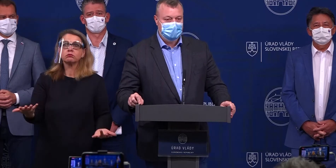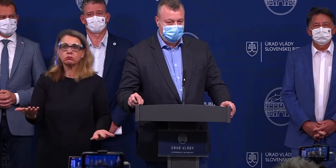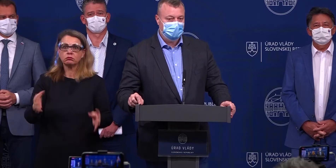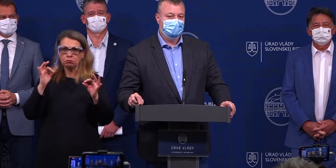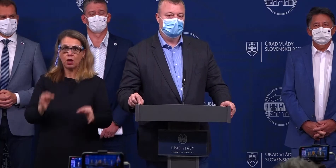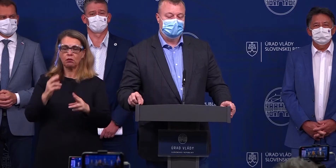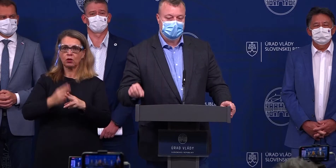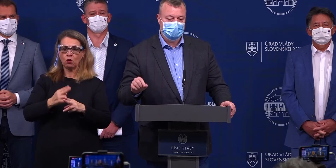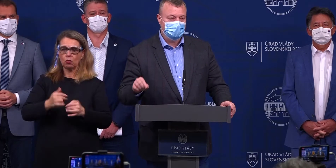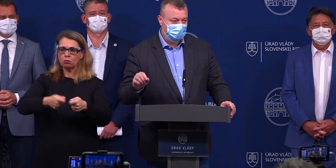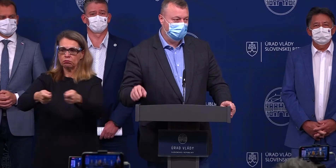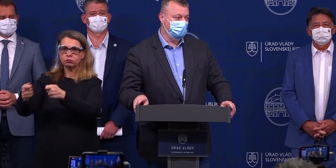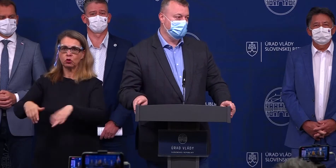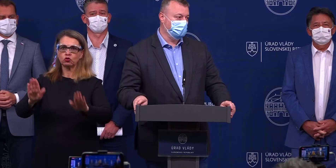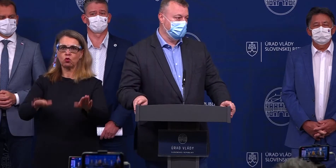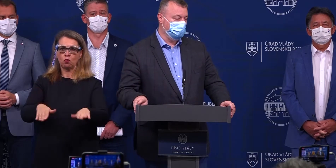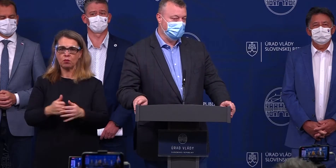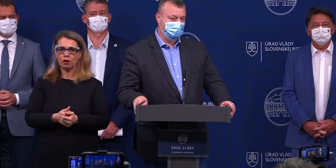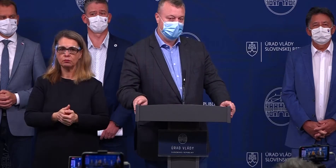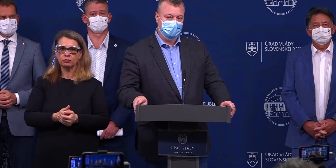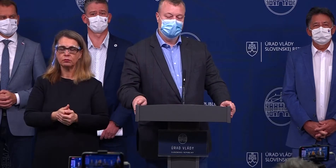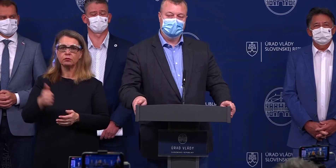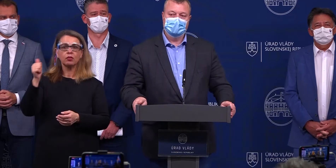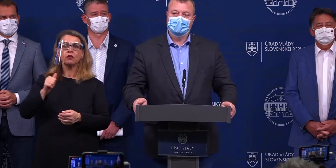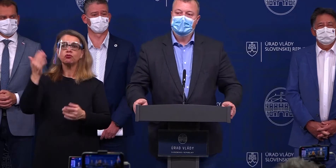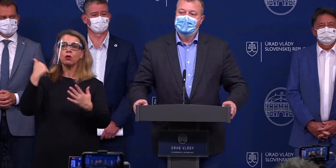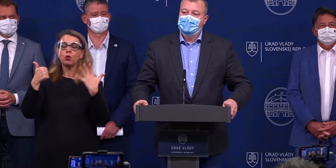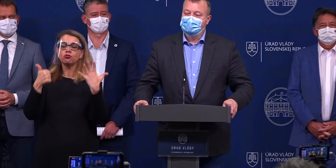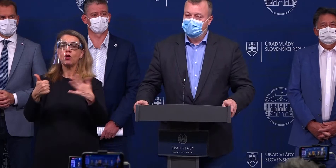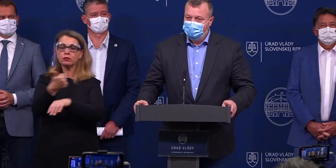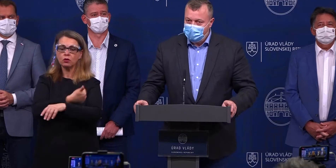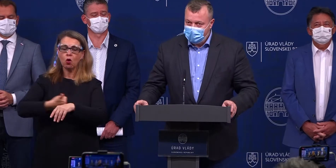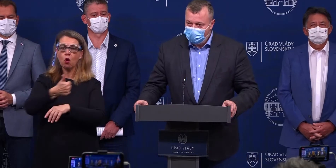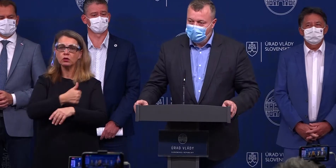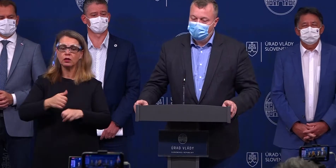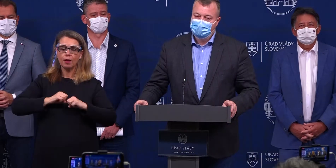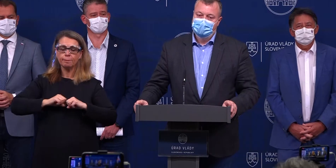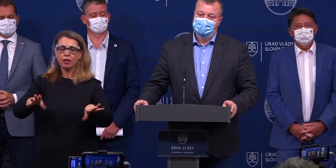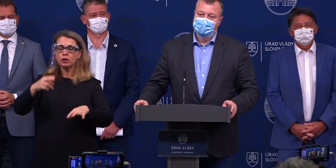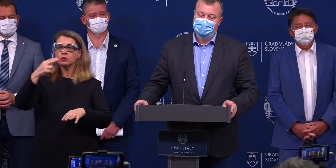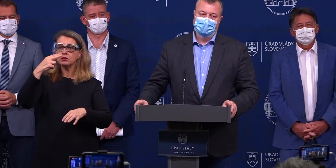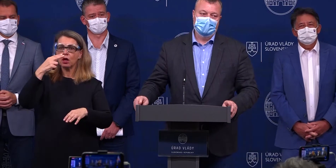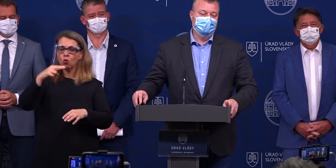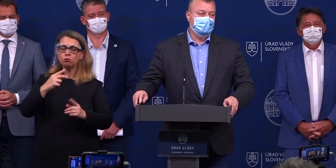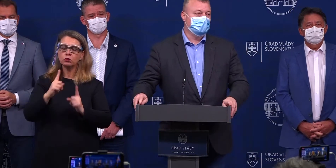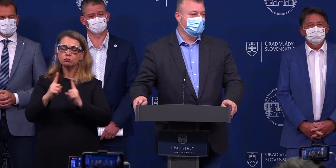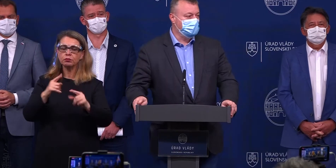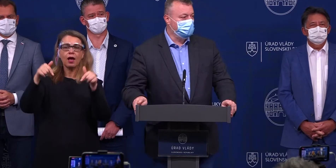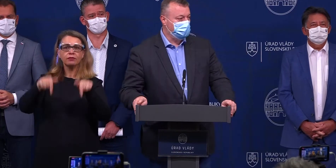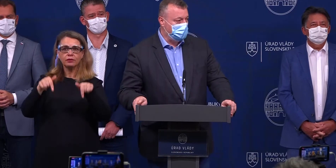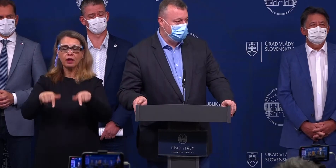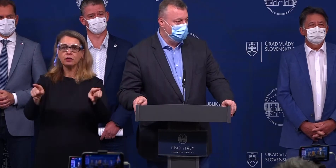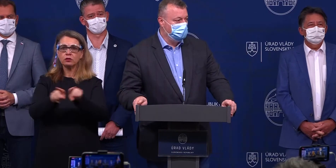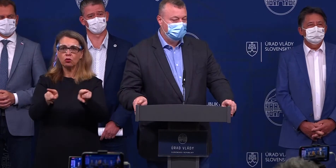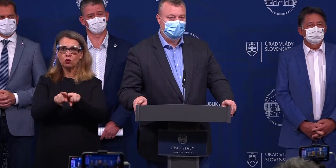Akurát nikto na celom šesthodinovom rokovaní pandemickej komisie, ani nikto na peťhodinovom rokovaní ústredného